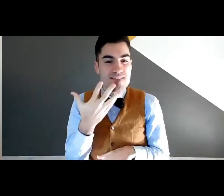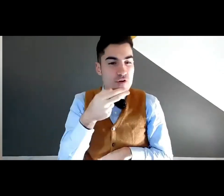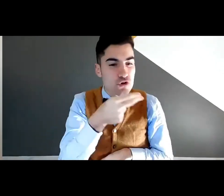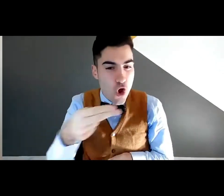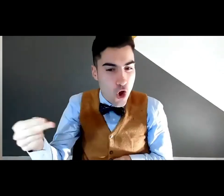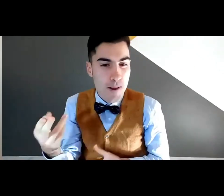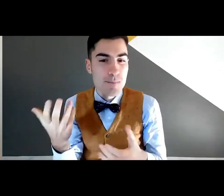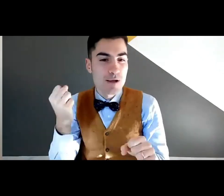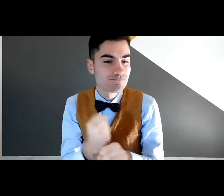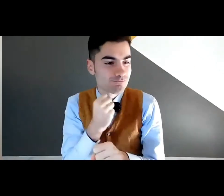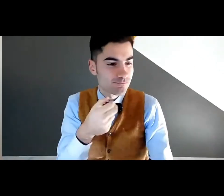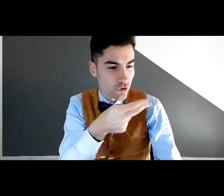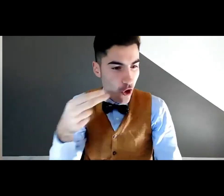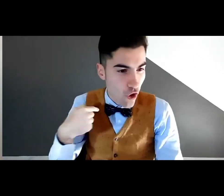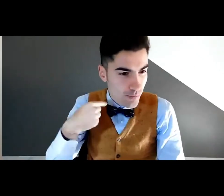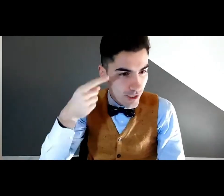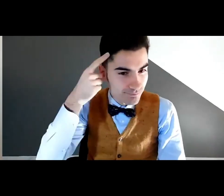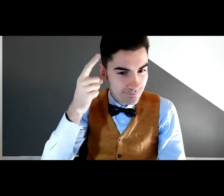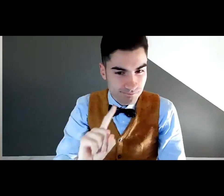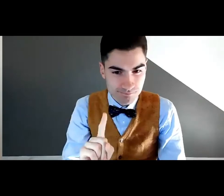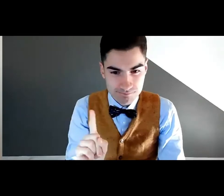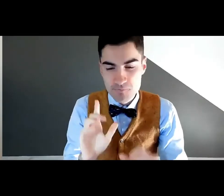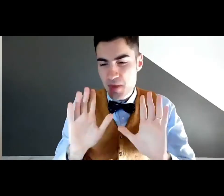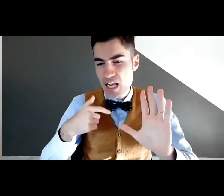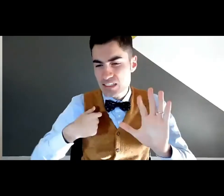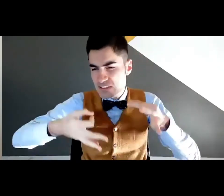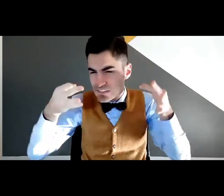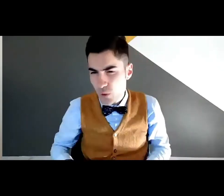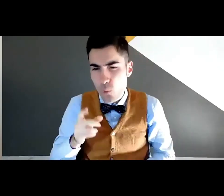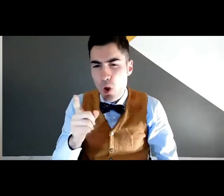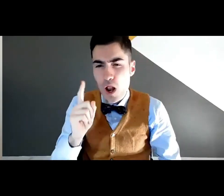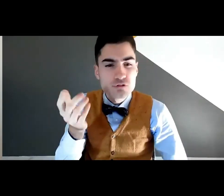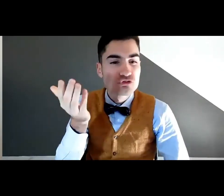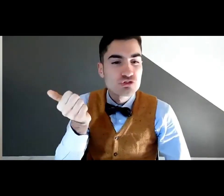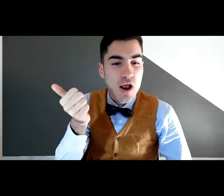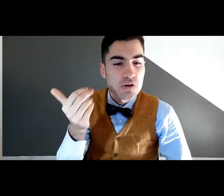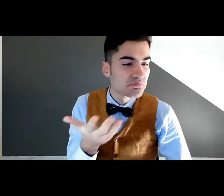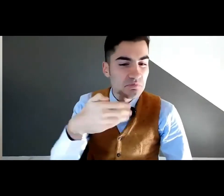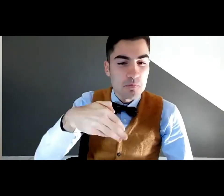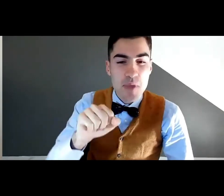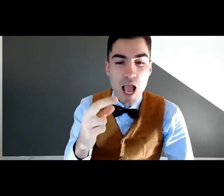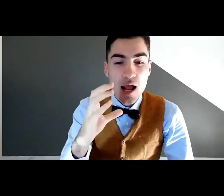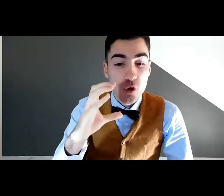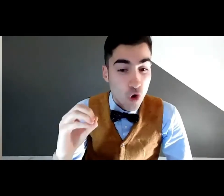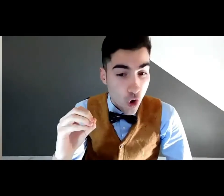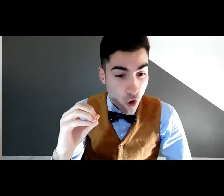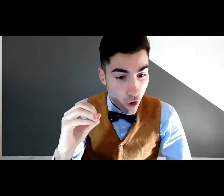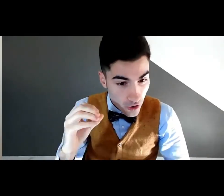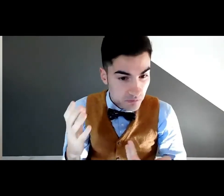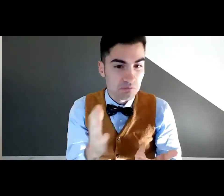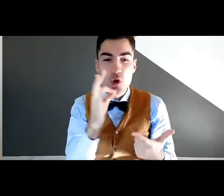agli adulti, ai bambini. Vorrei avere tutti i vostri nomi, ma caspita, non li conosco tutti e siamo in tantissimi. Quindi,